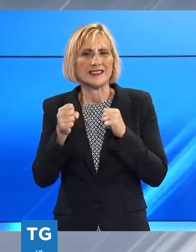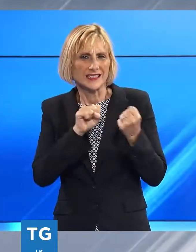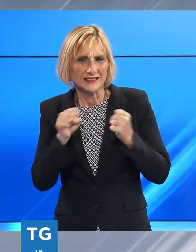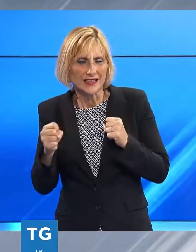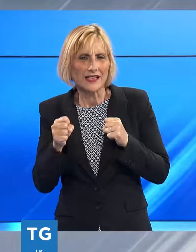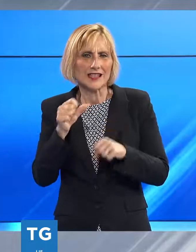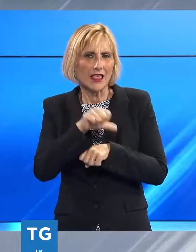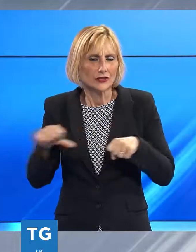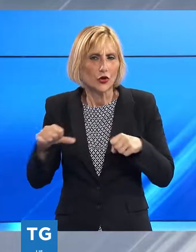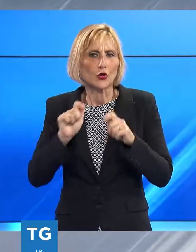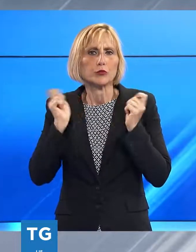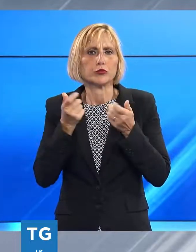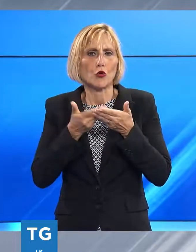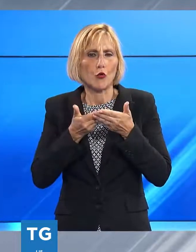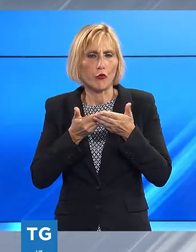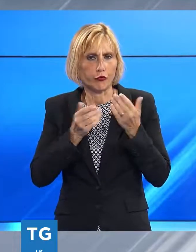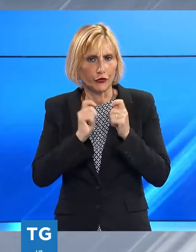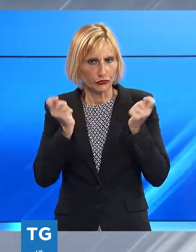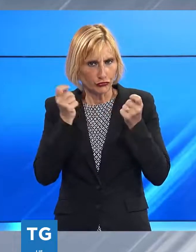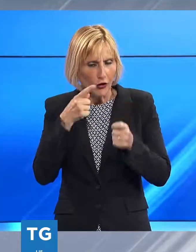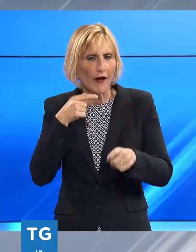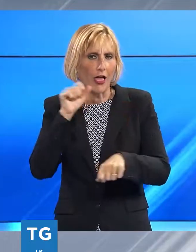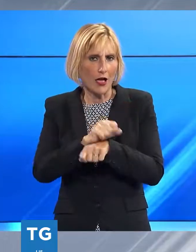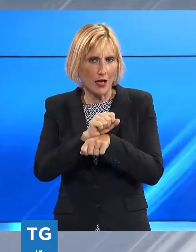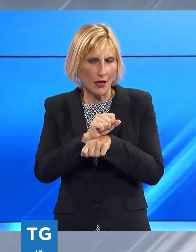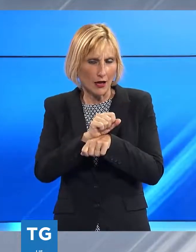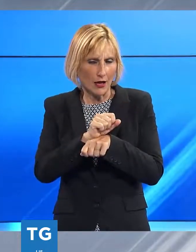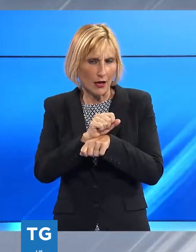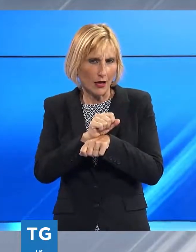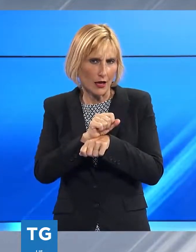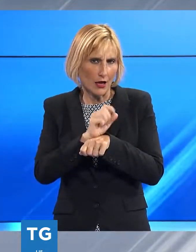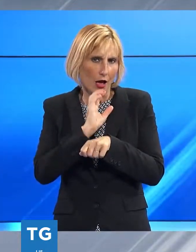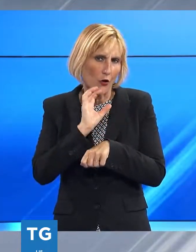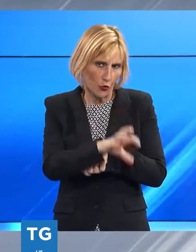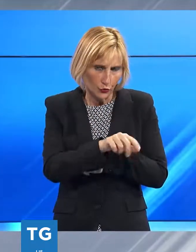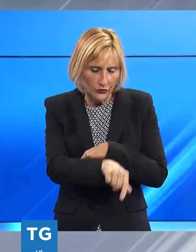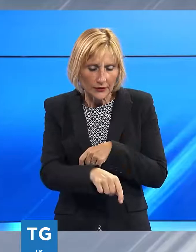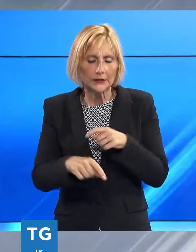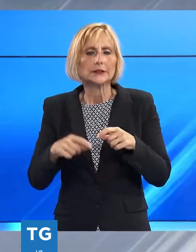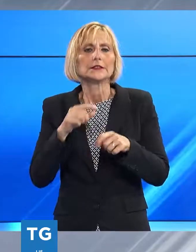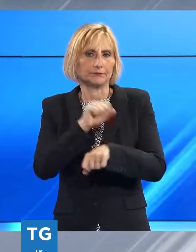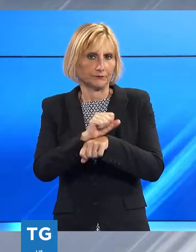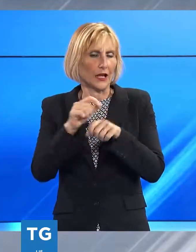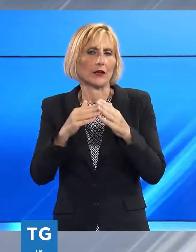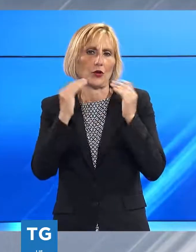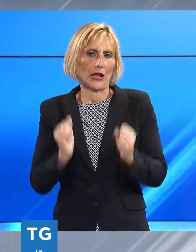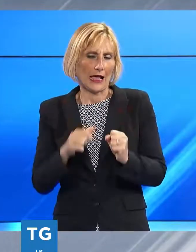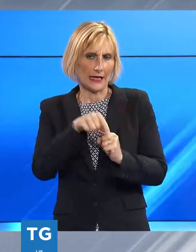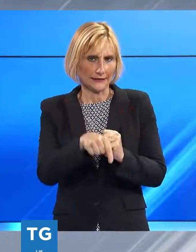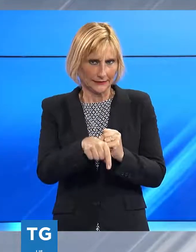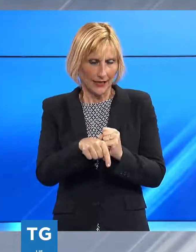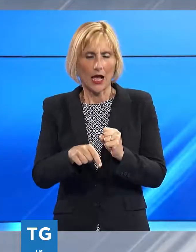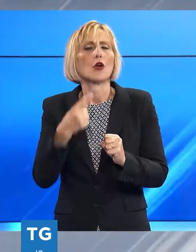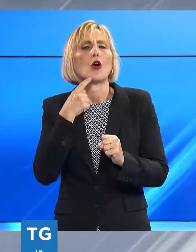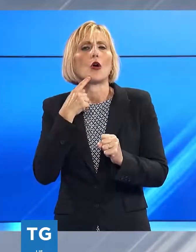ufficiale. Il GIP ha convalidato gli arresti e sottoposto i due all'obbligo di dimora nei comuni di residenza mentre il questore ha firmato nei